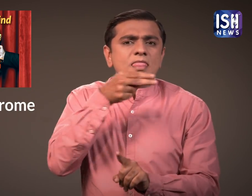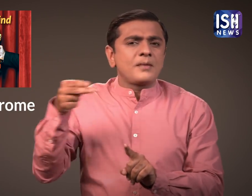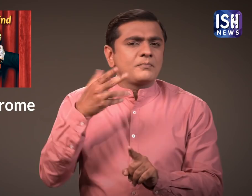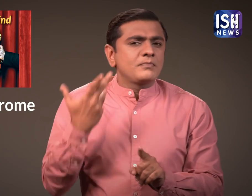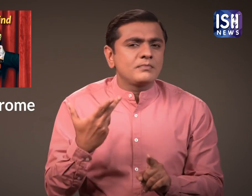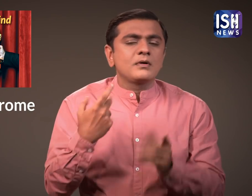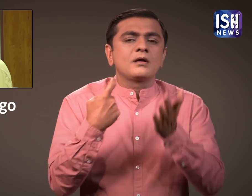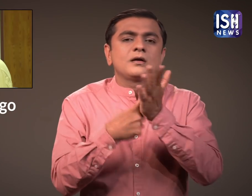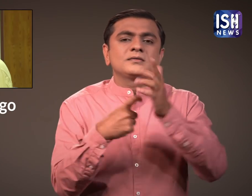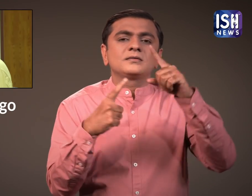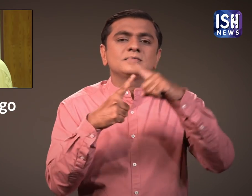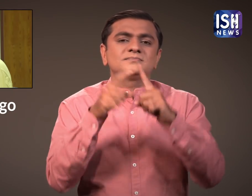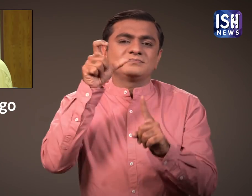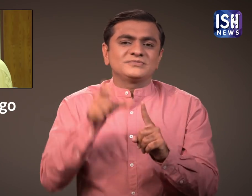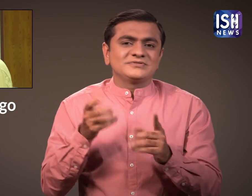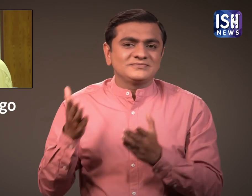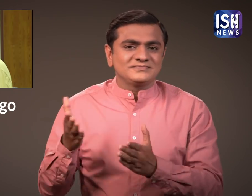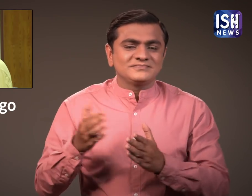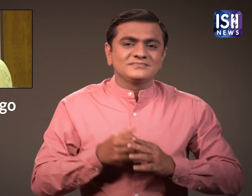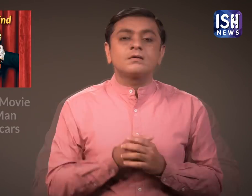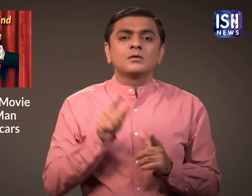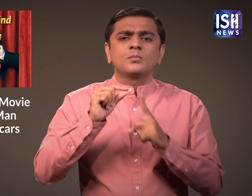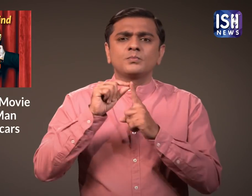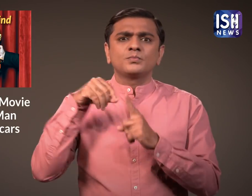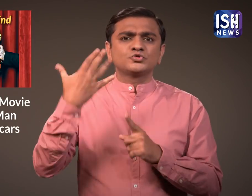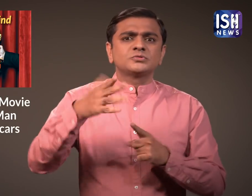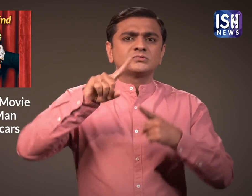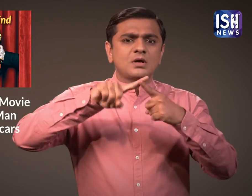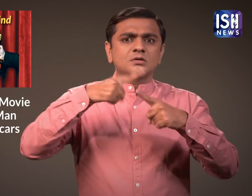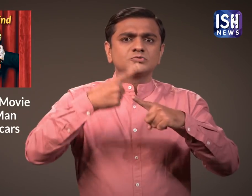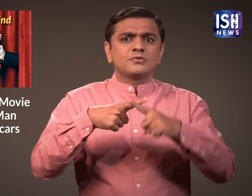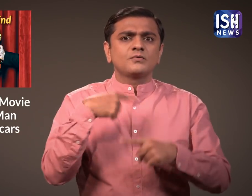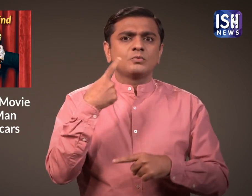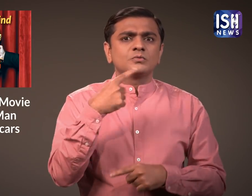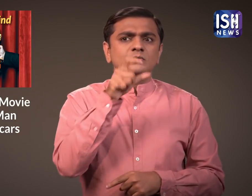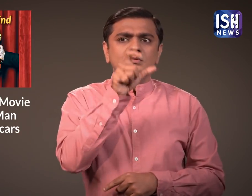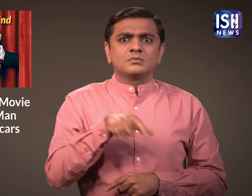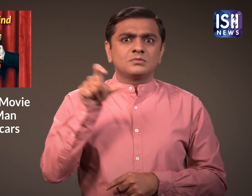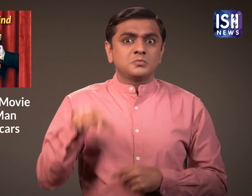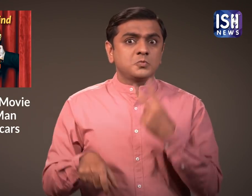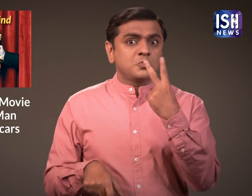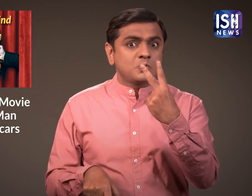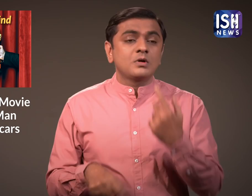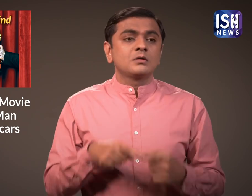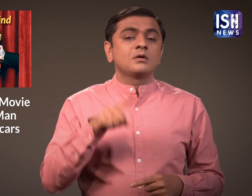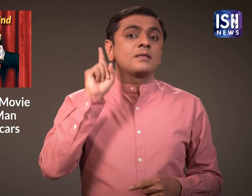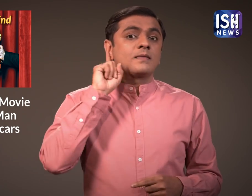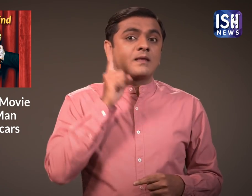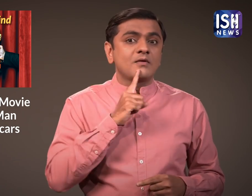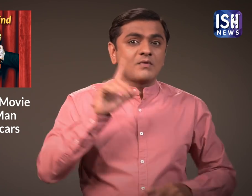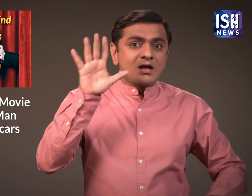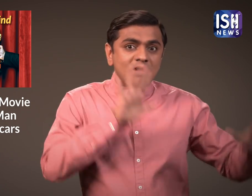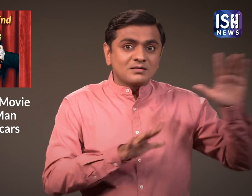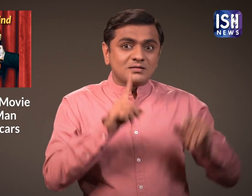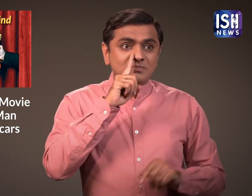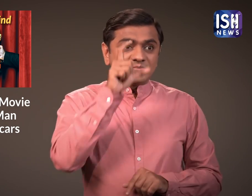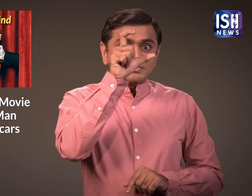सिंड्रोम भी है वे निभा रहे है। कर्णबदिर अभिनेतरी मार्ली मैटलिन और दूभाशिक